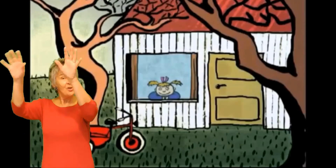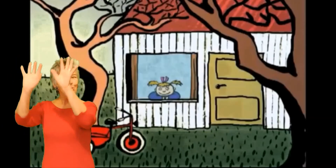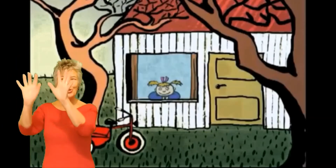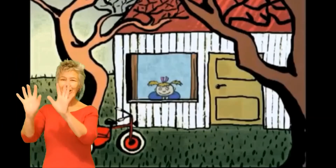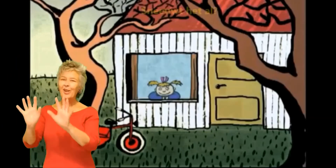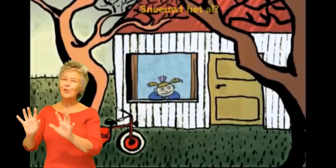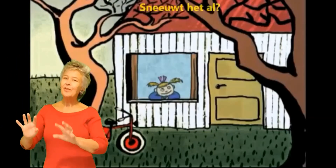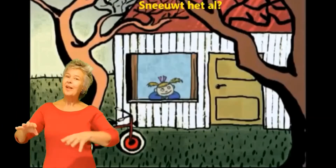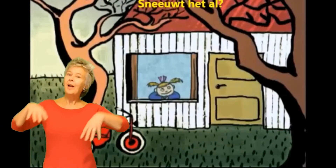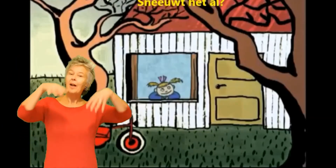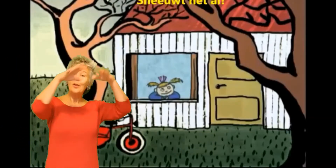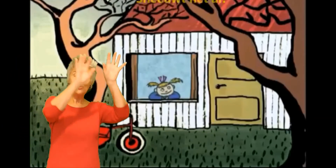Sneeuwt het al